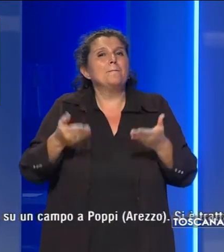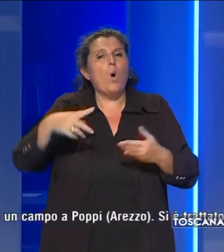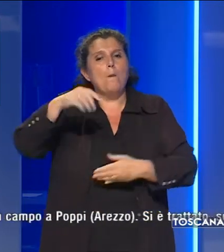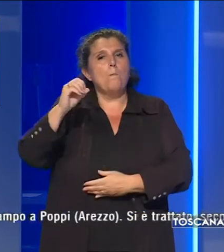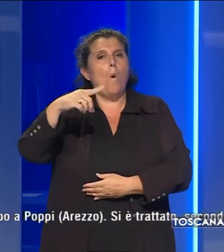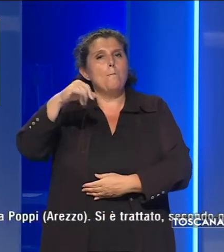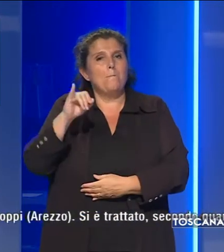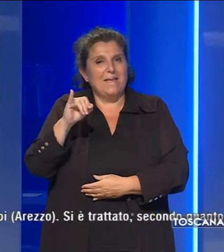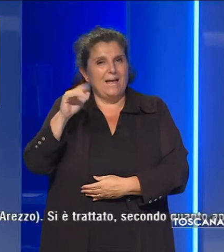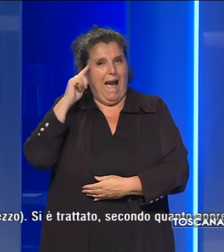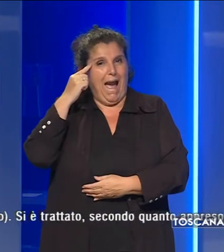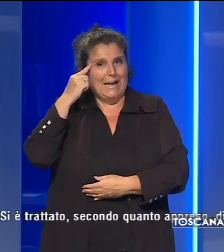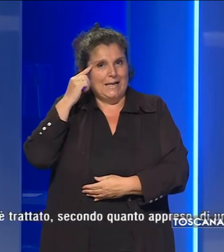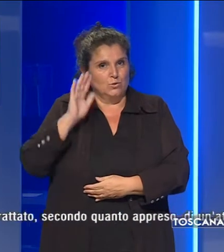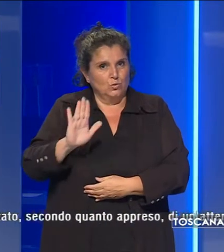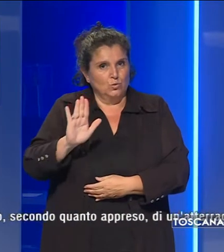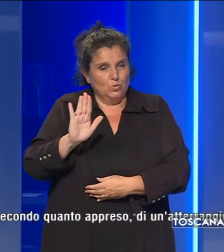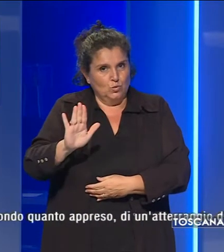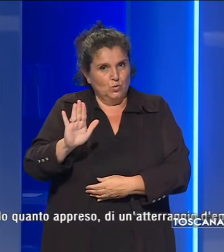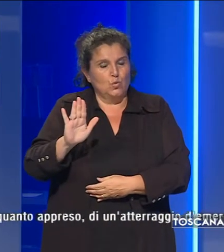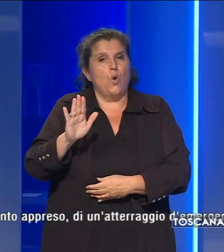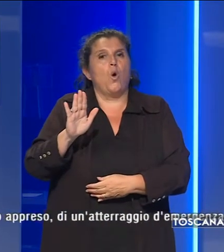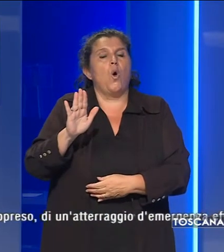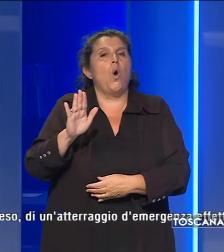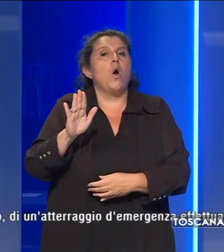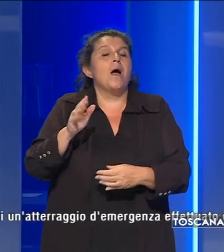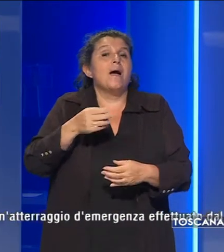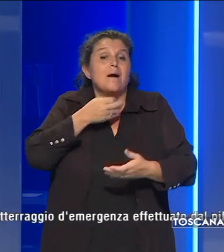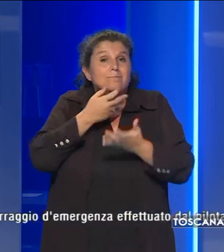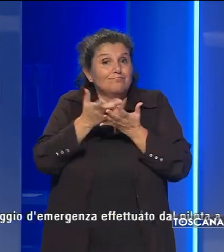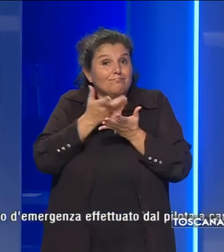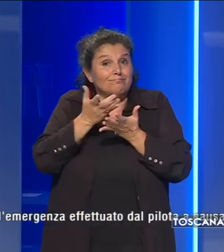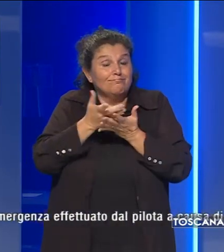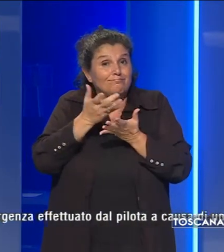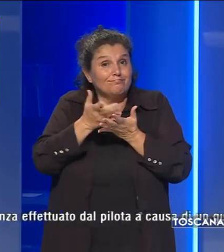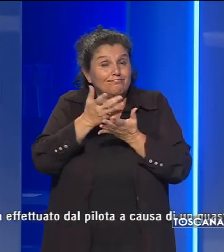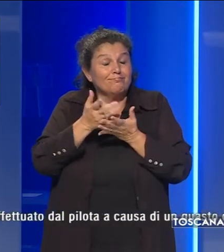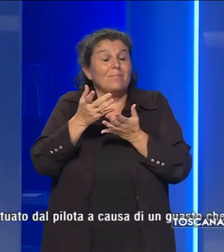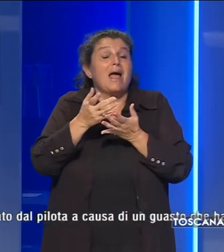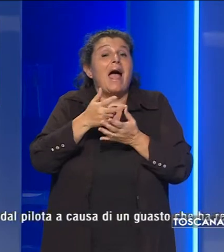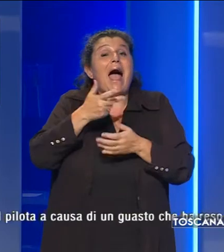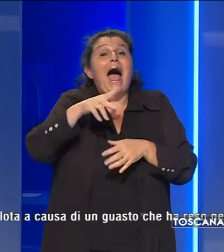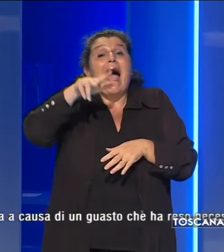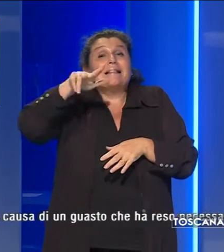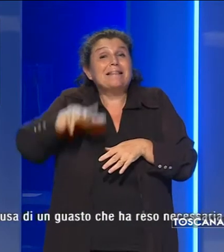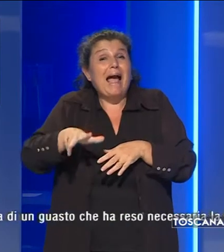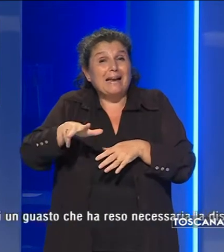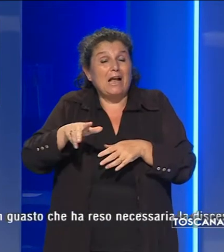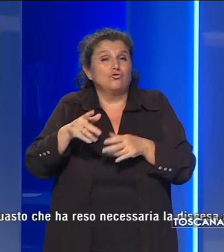campo a Poppi, in provincia di Arezzo. Si è trattato, secondo quanto appreso, di un atterraggio